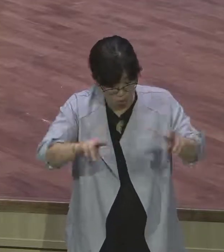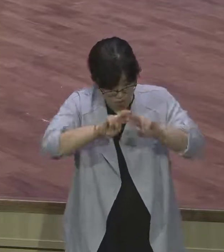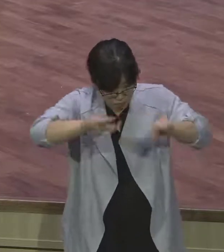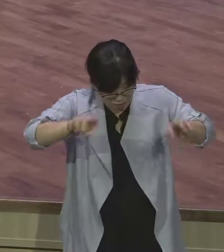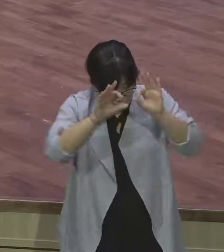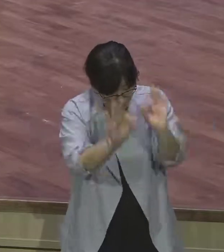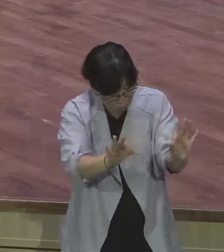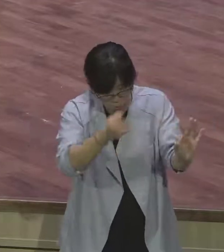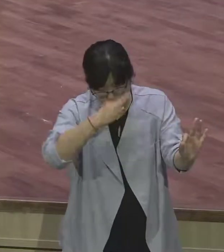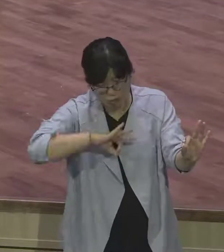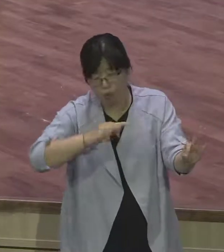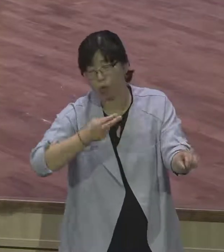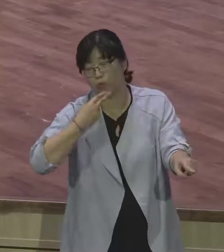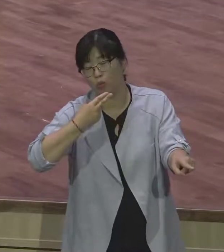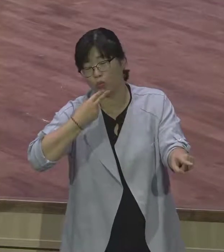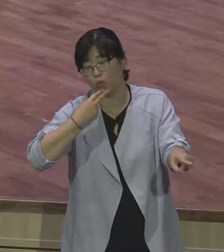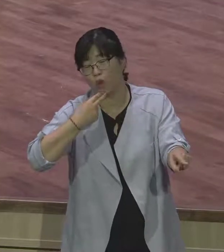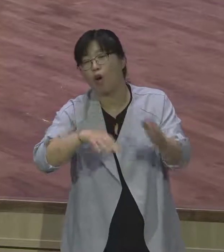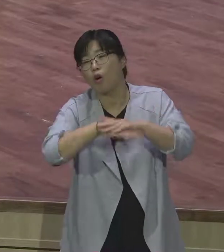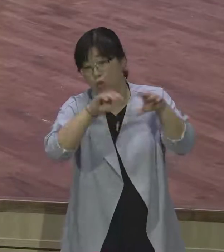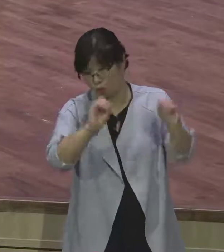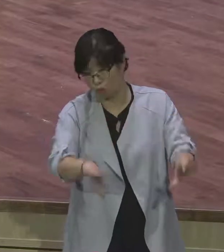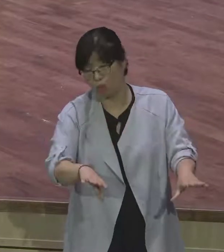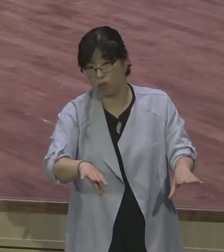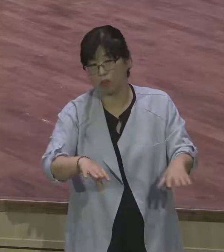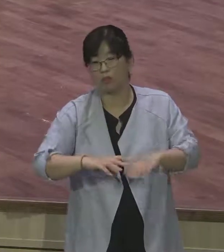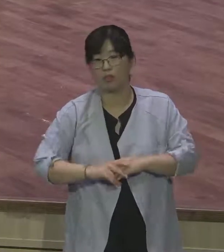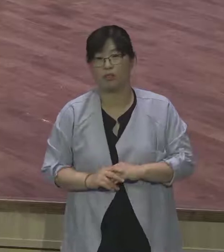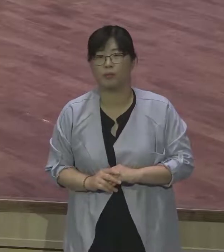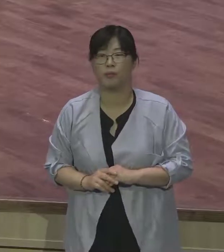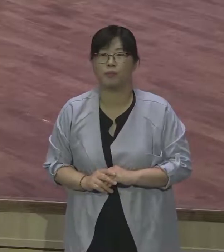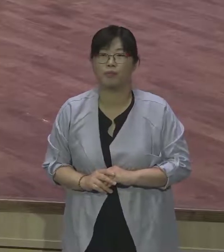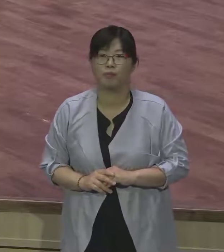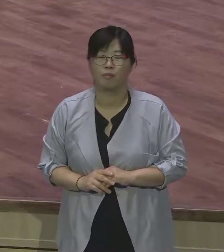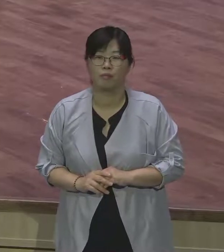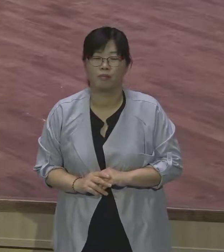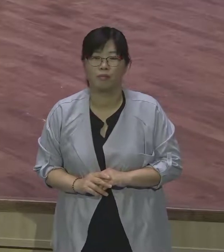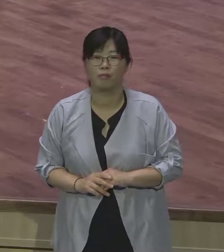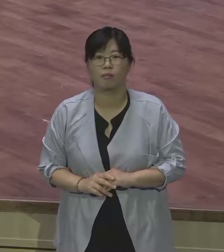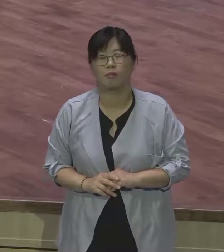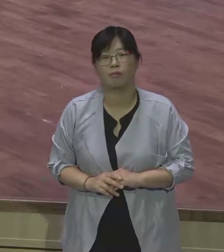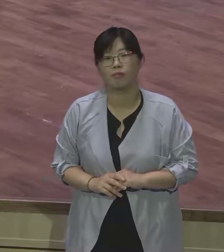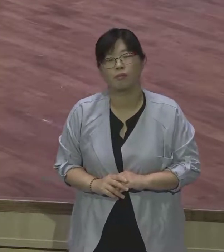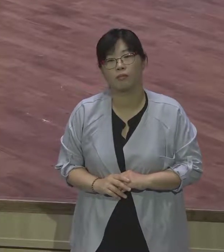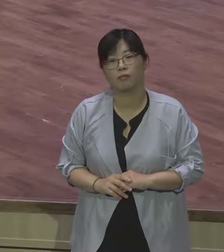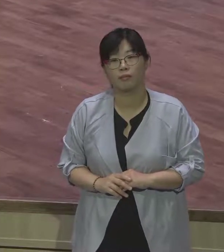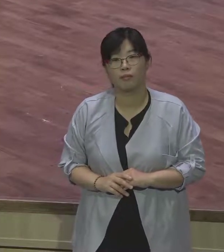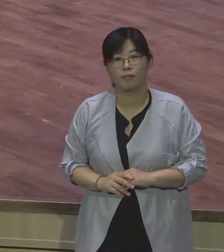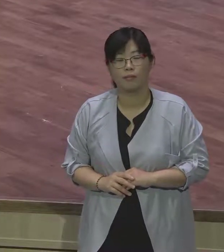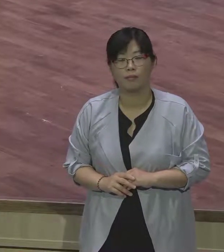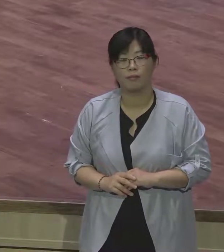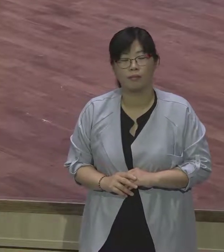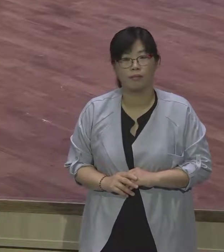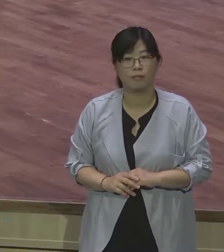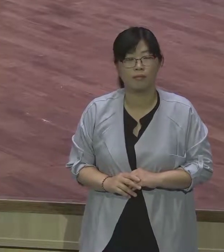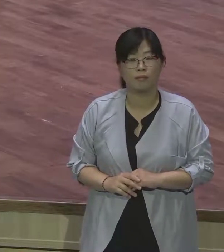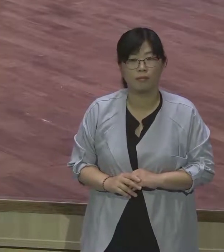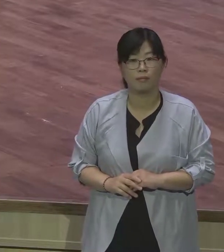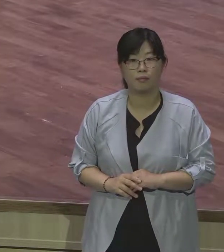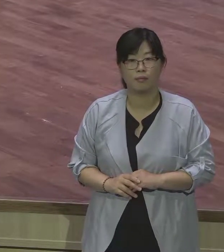이 7년을 내가 봉사하겠다고 말을 하면서 하나님 앞에 물어본 적이